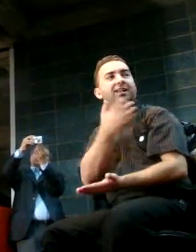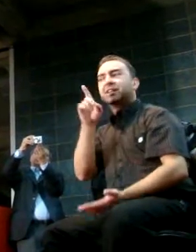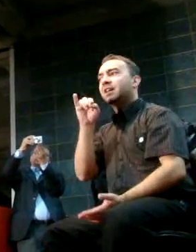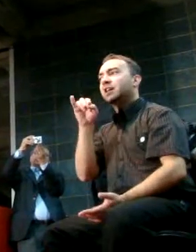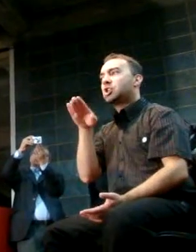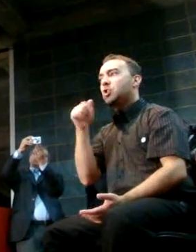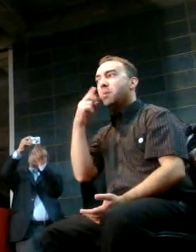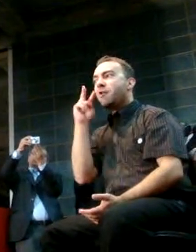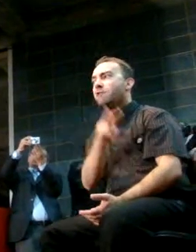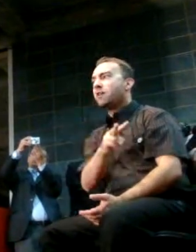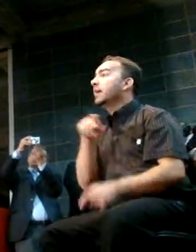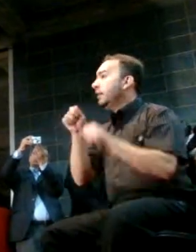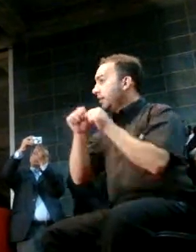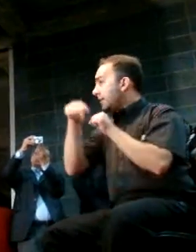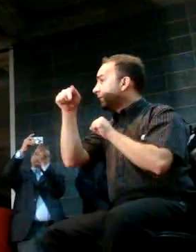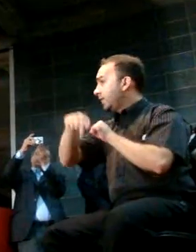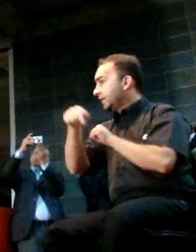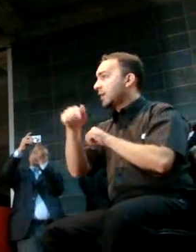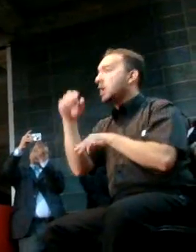Brasil e em Minas Gerais, alguns para todos.